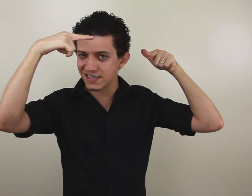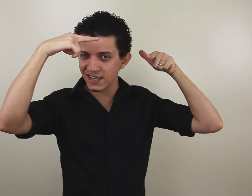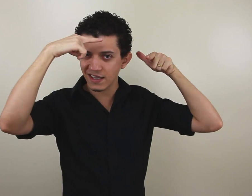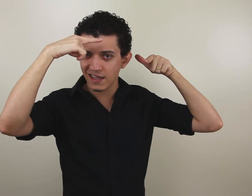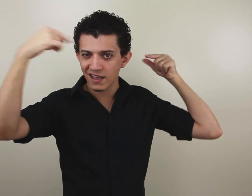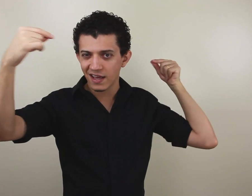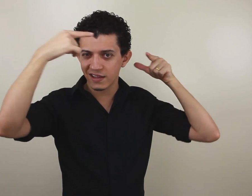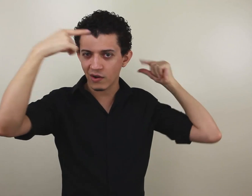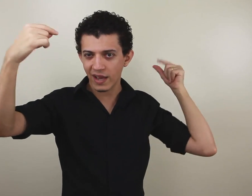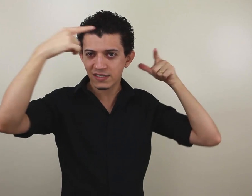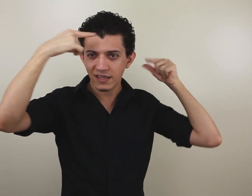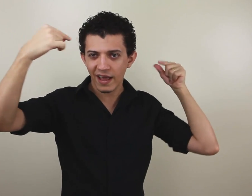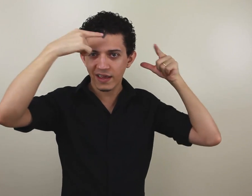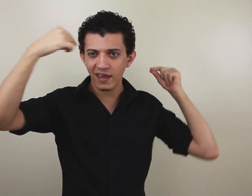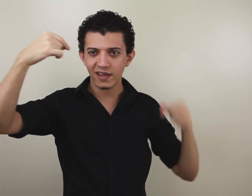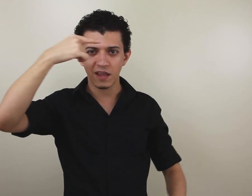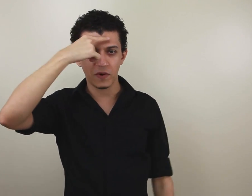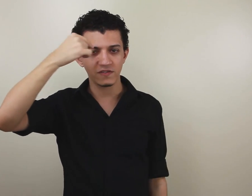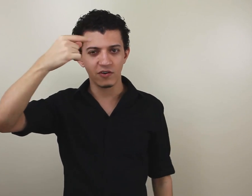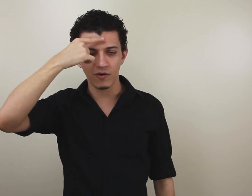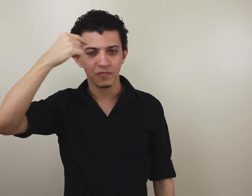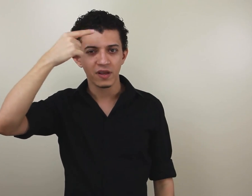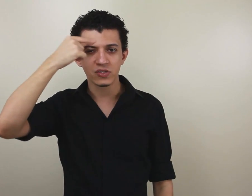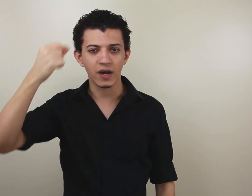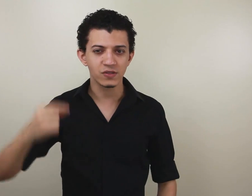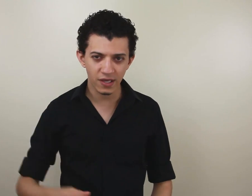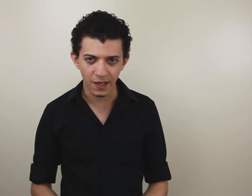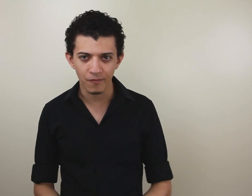assim. Então, é essa ideia aqui que depois virou só isso aqui.